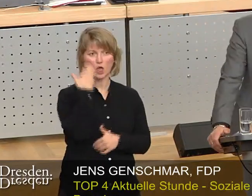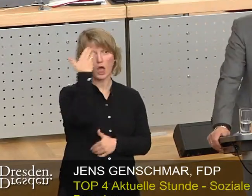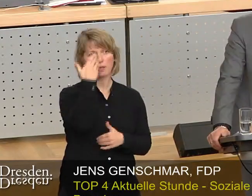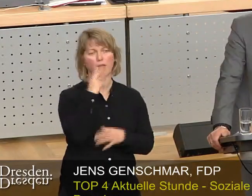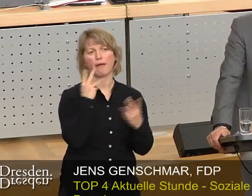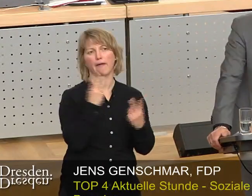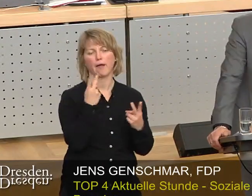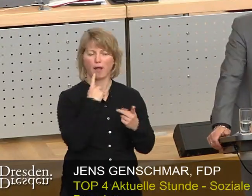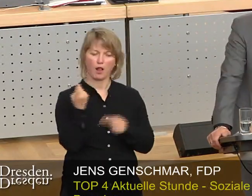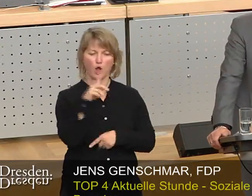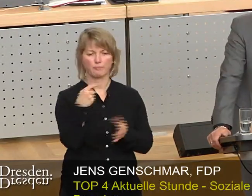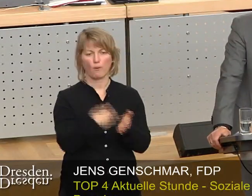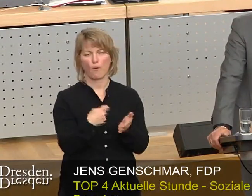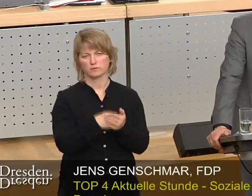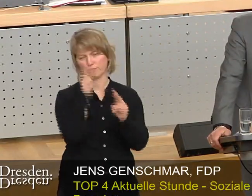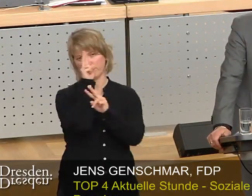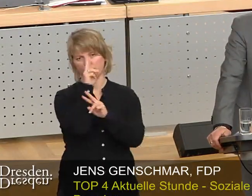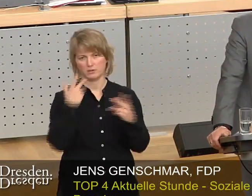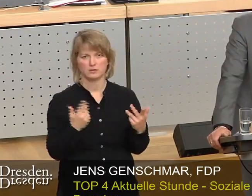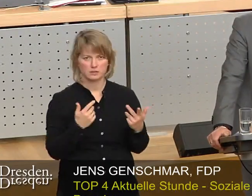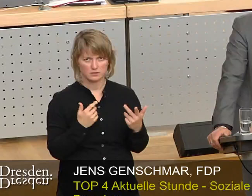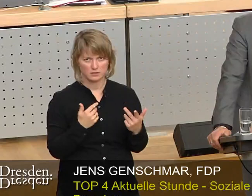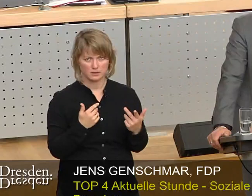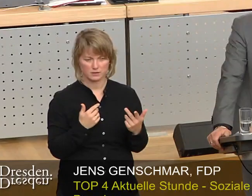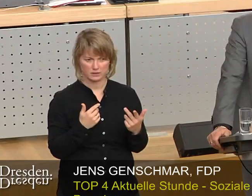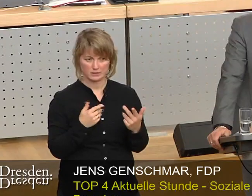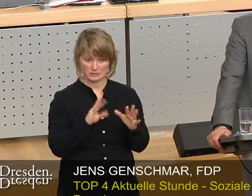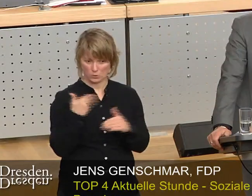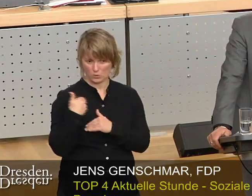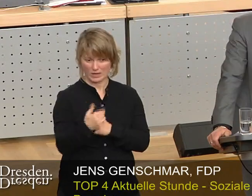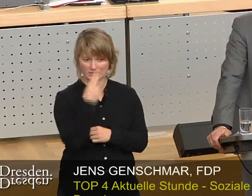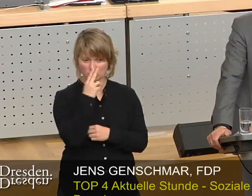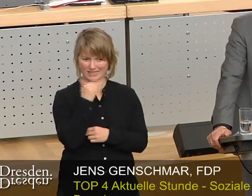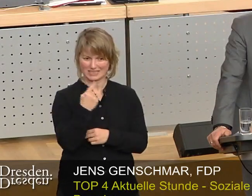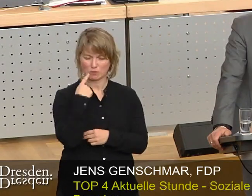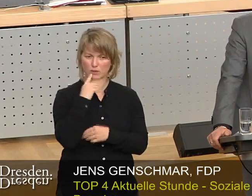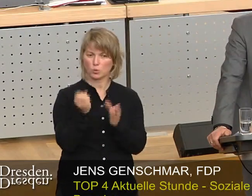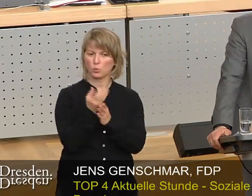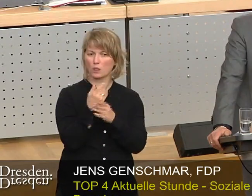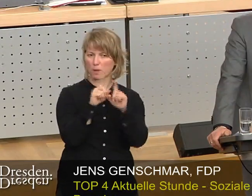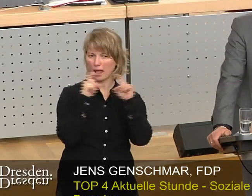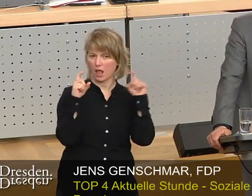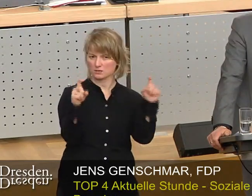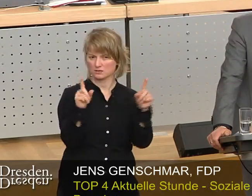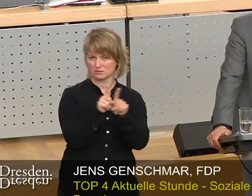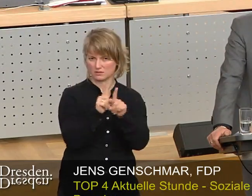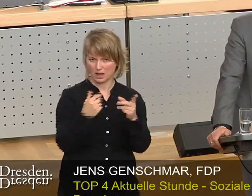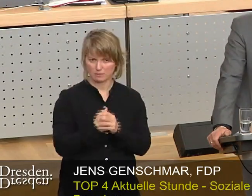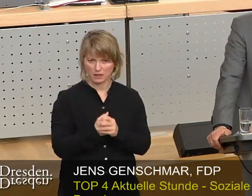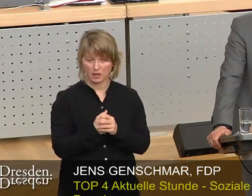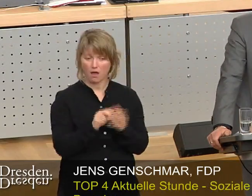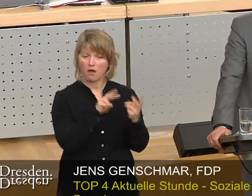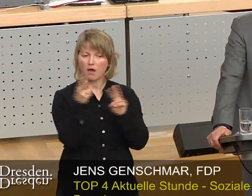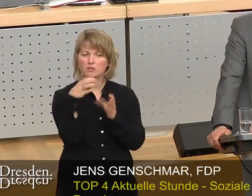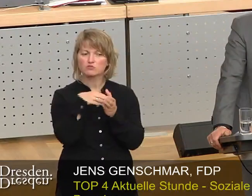ist. Wir erleben es gerade beim Kulturbelast. Aber auch andere städtische